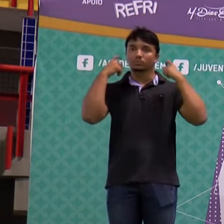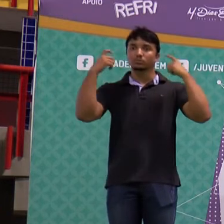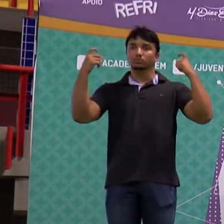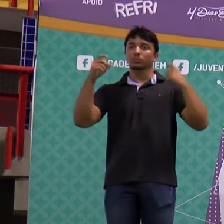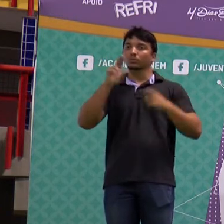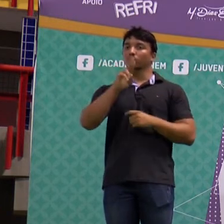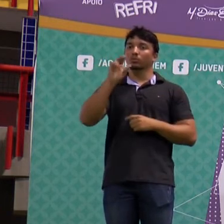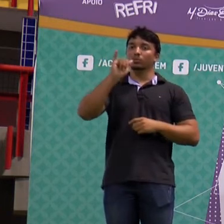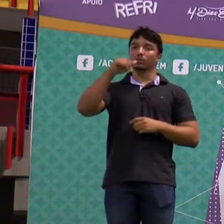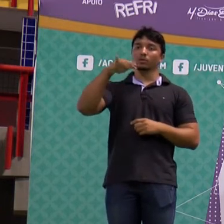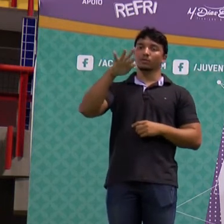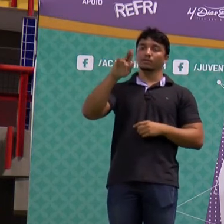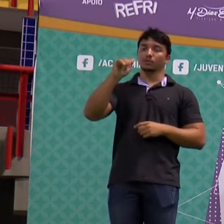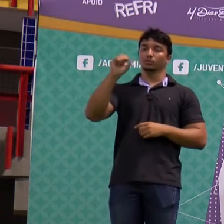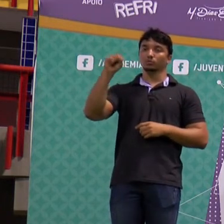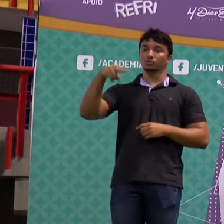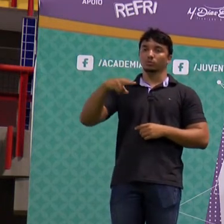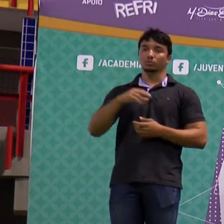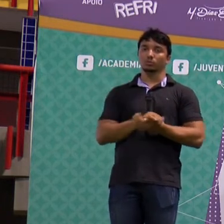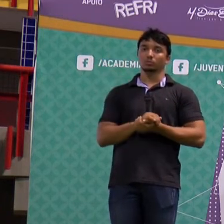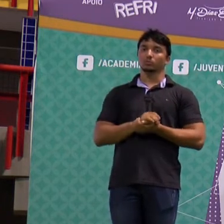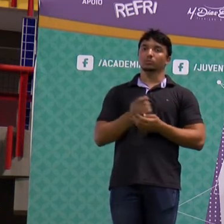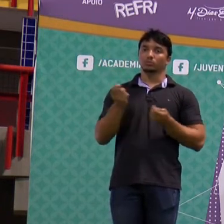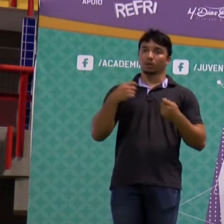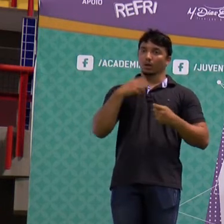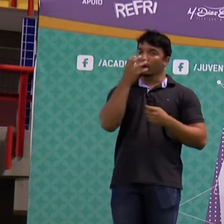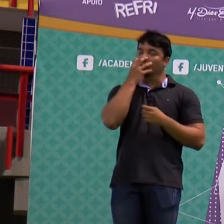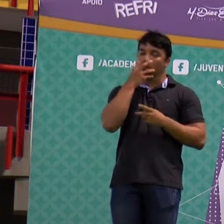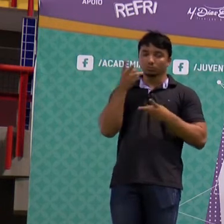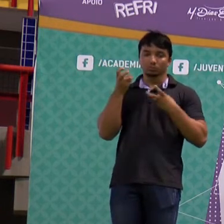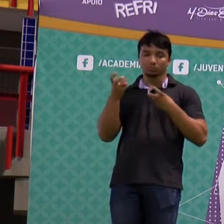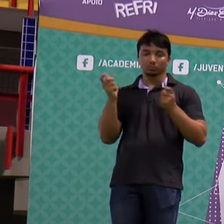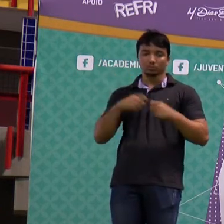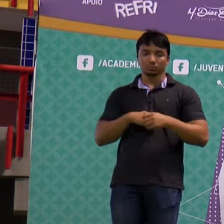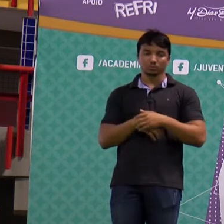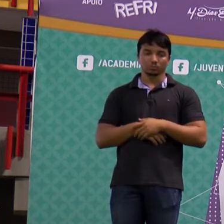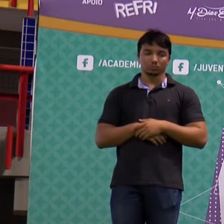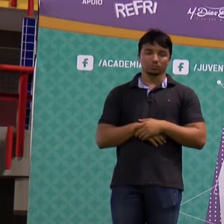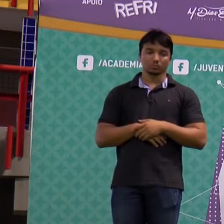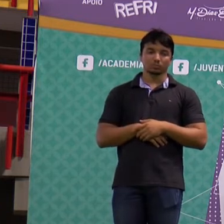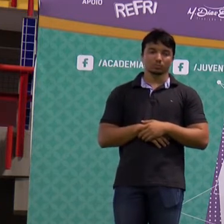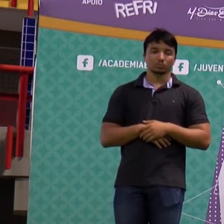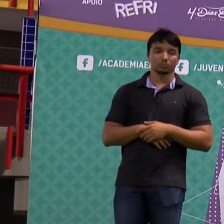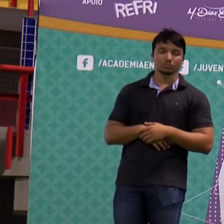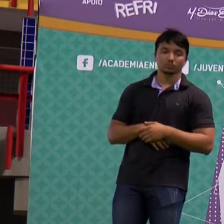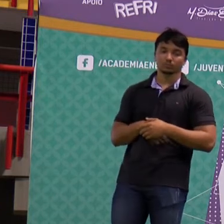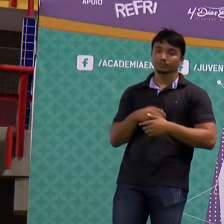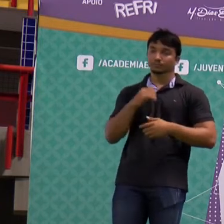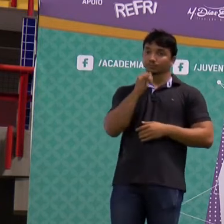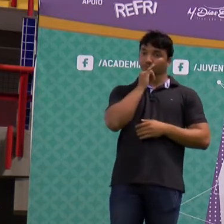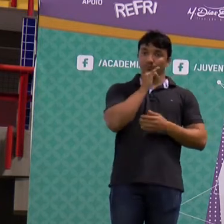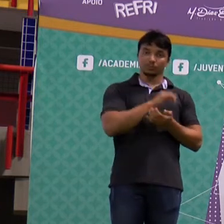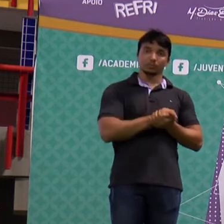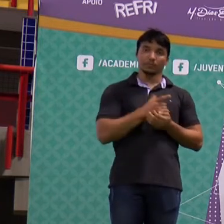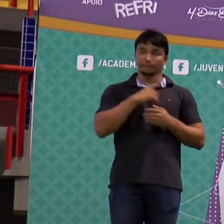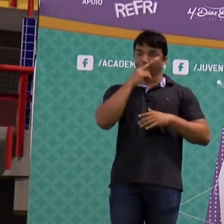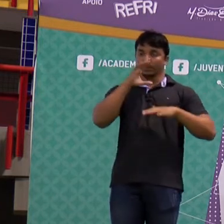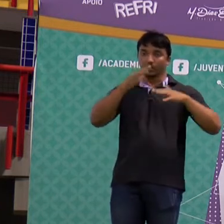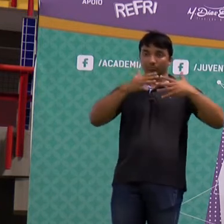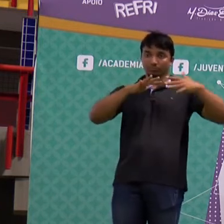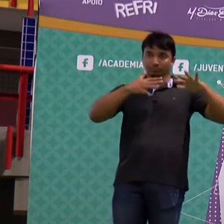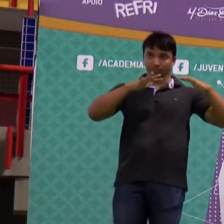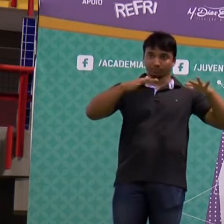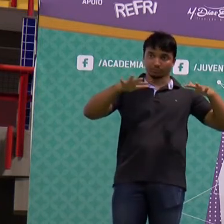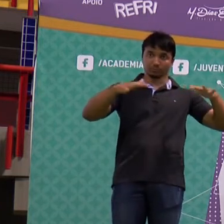-son. Indaudível para a gente, mas perceptível para ele. Bom, quando a gente tem um som, como ele é uma onda mecânica,